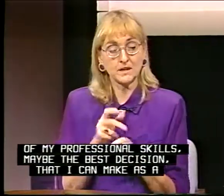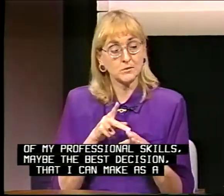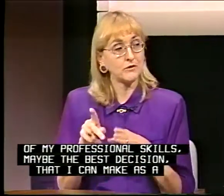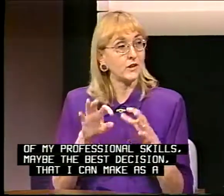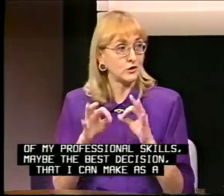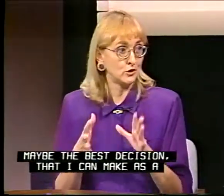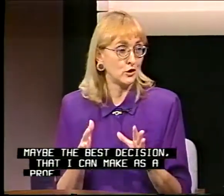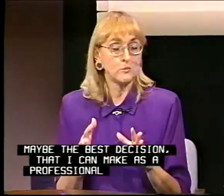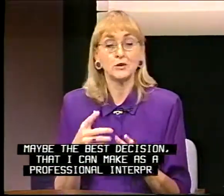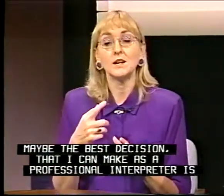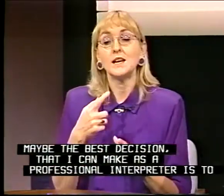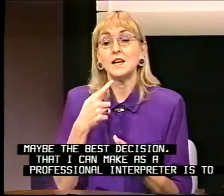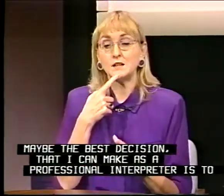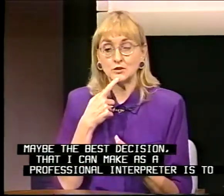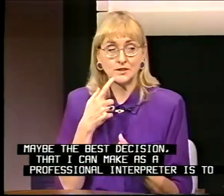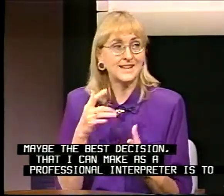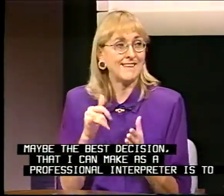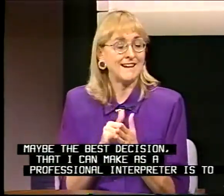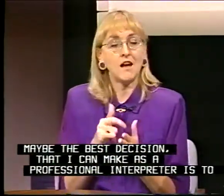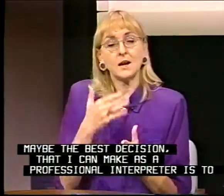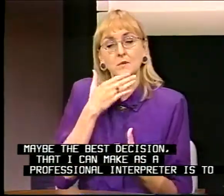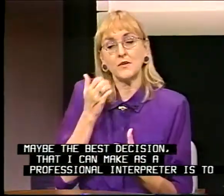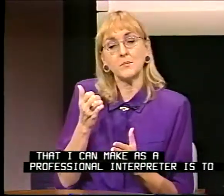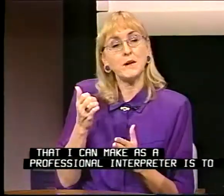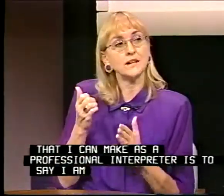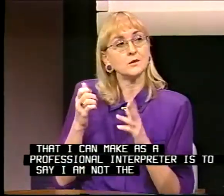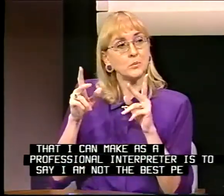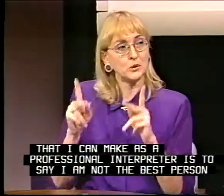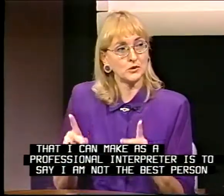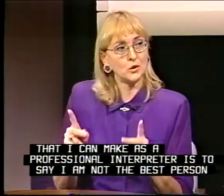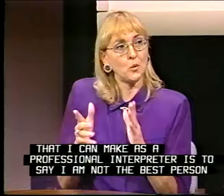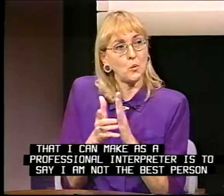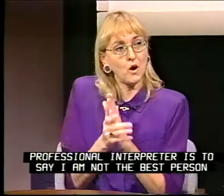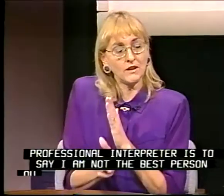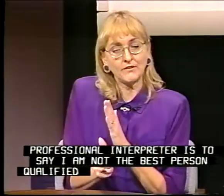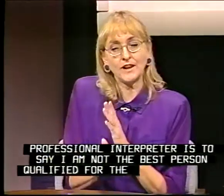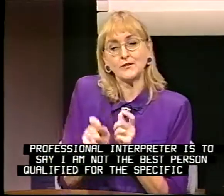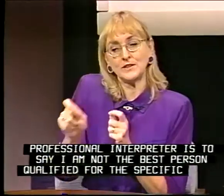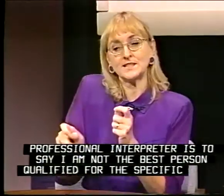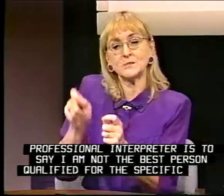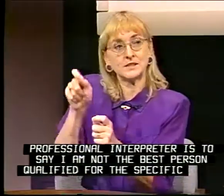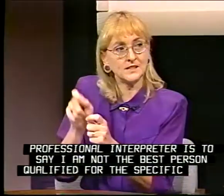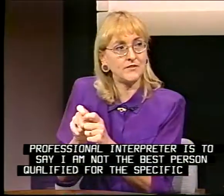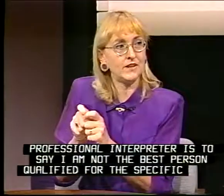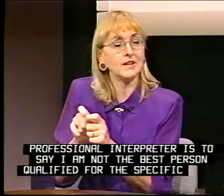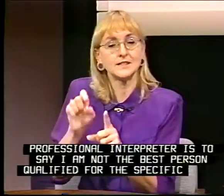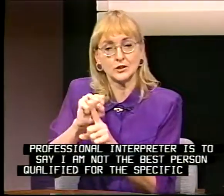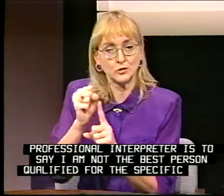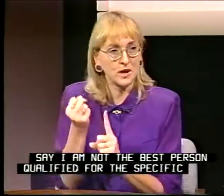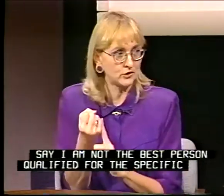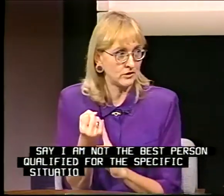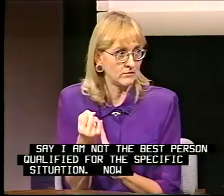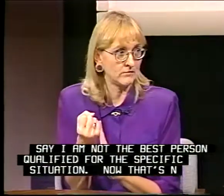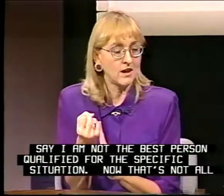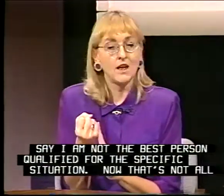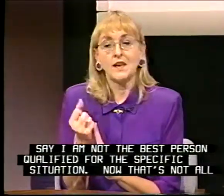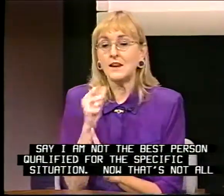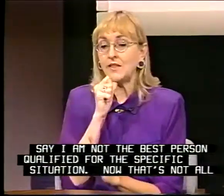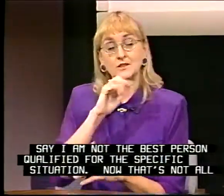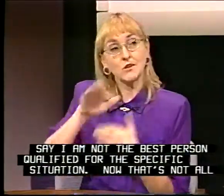as a professional interpreter is to say that I am not the best person qualified for this specific situation. Now, that's not